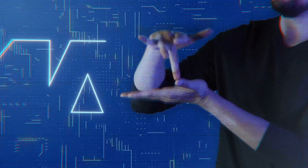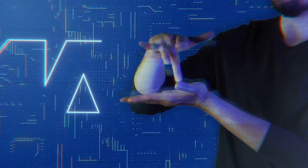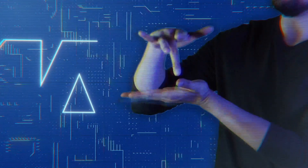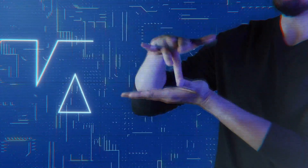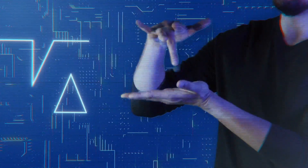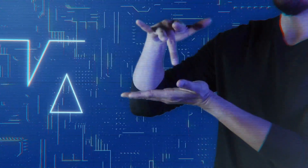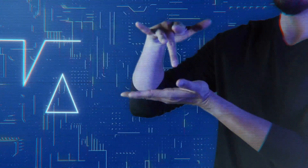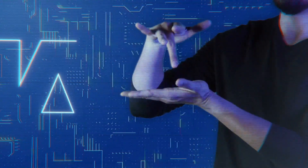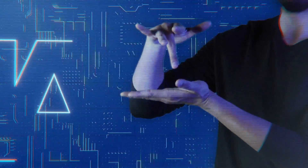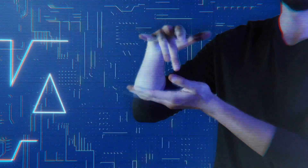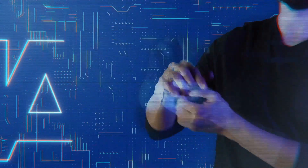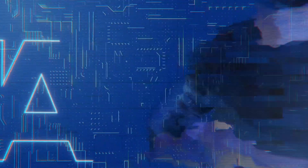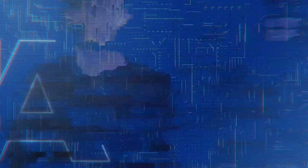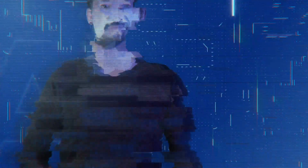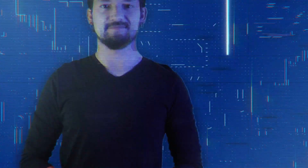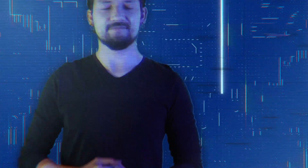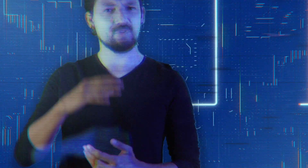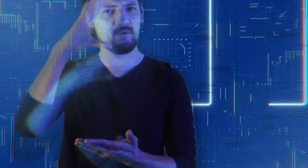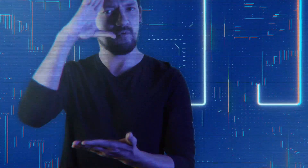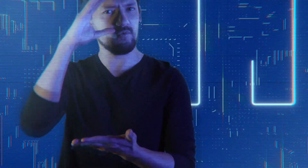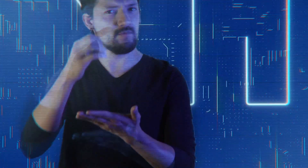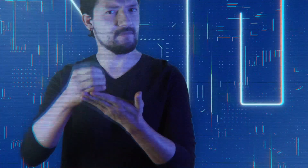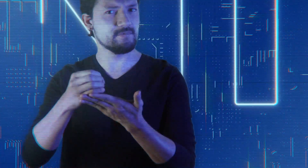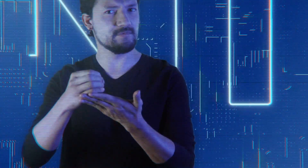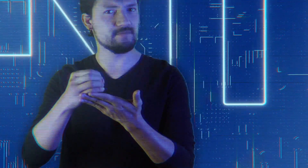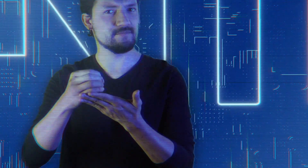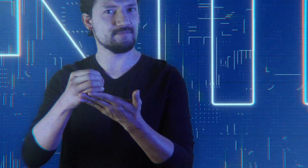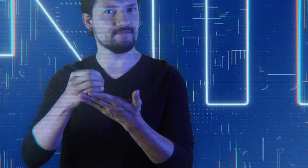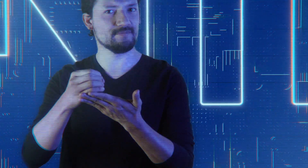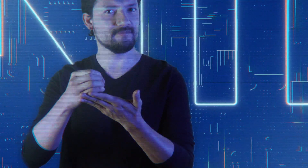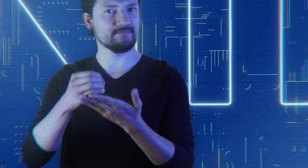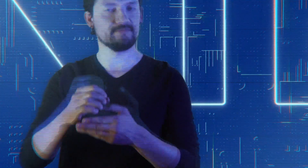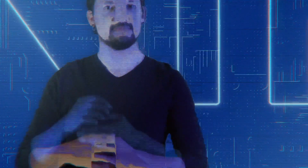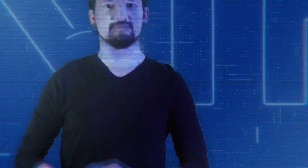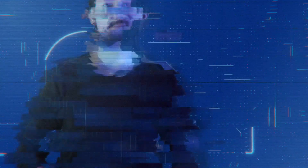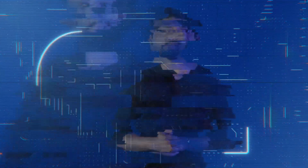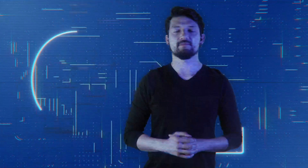Participación Opinión